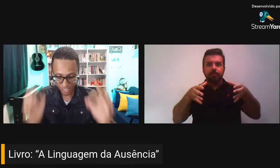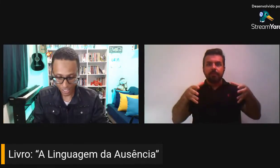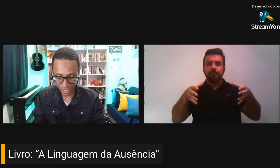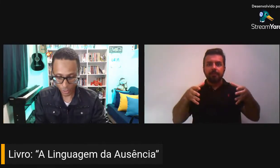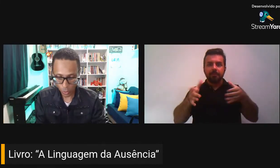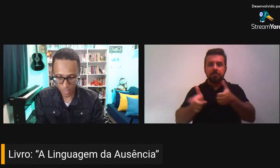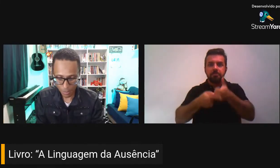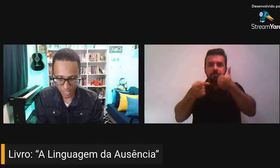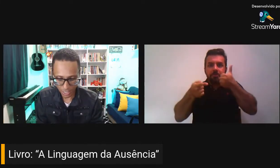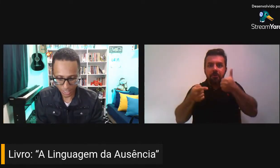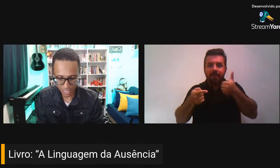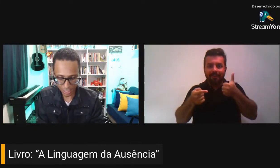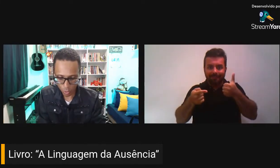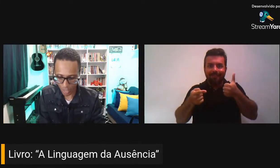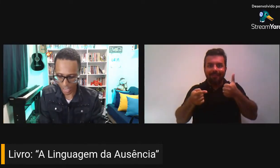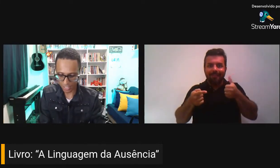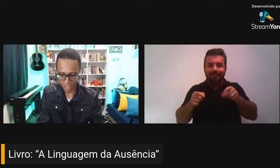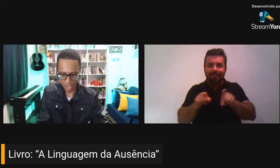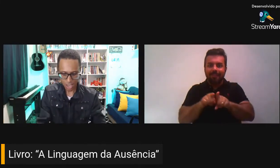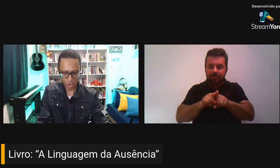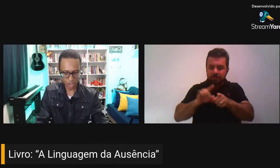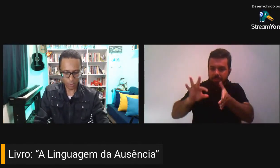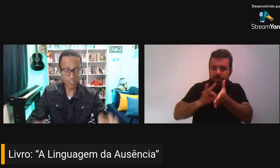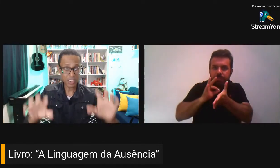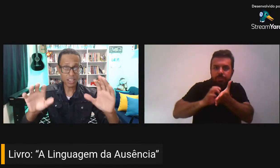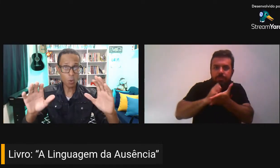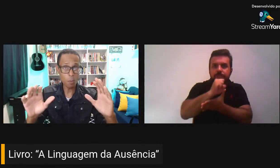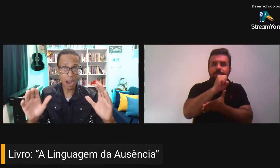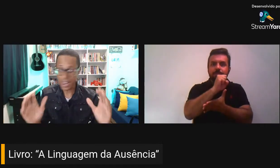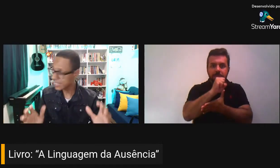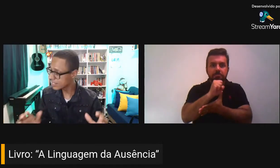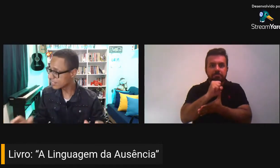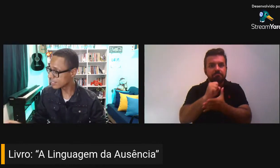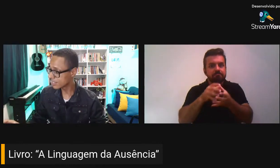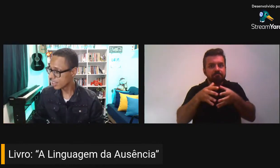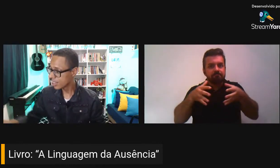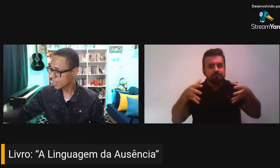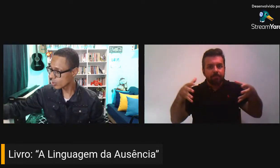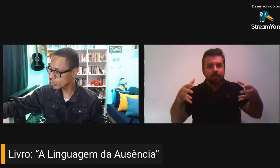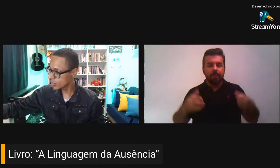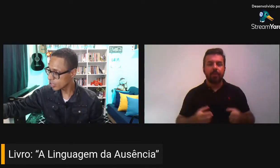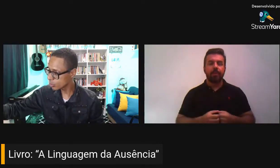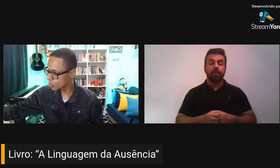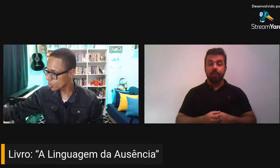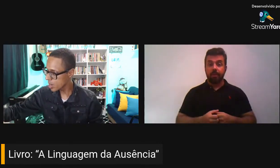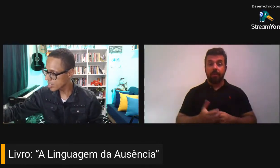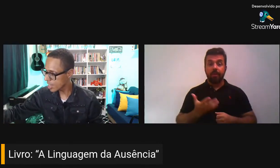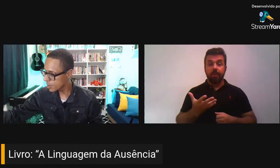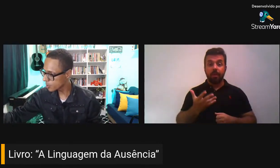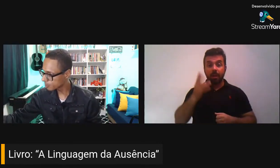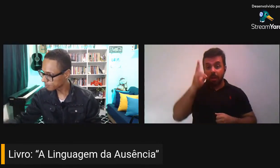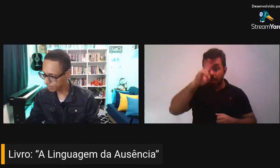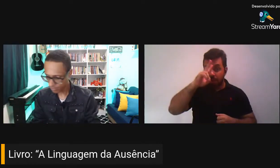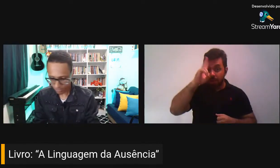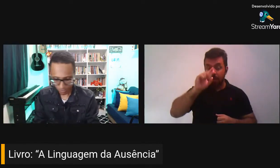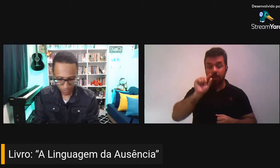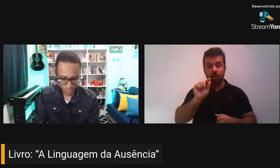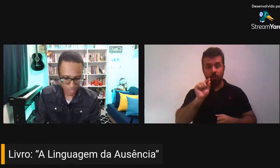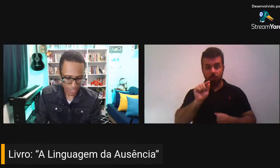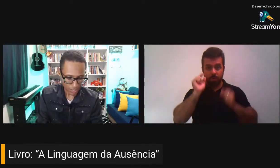gratuitamente na sua casa. Eu quero fazer aqui um parênteses, que nós fizemos um sorteio